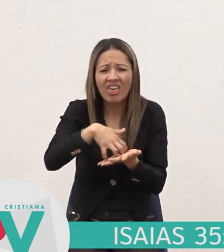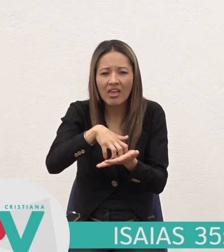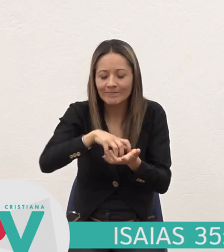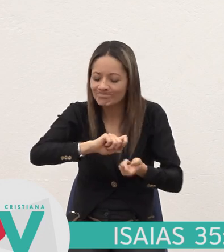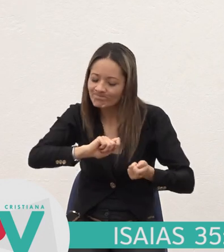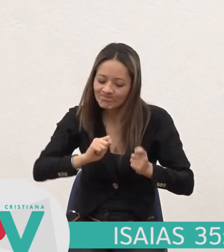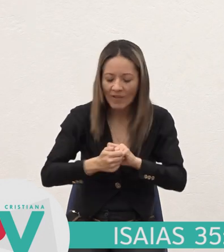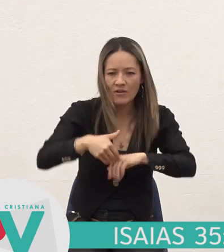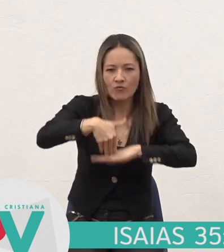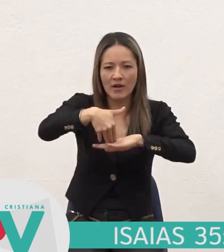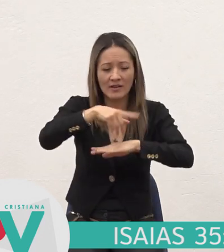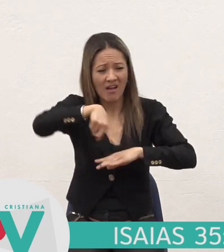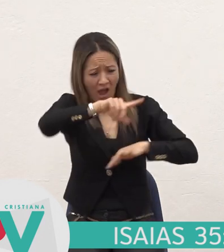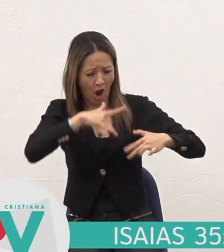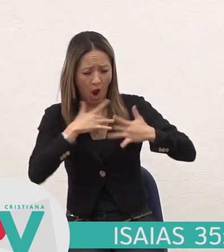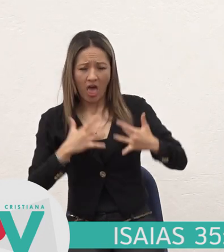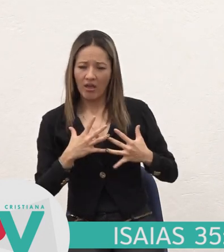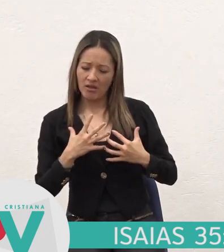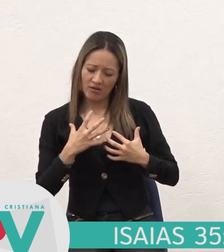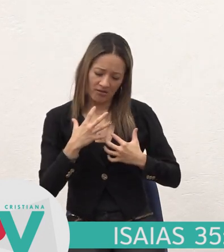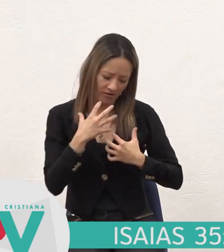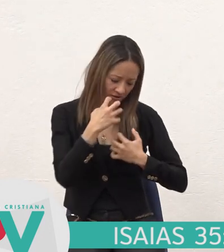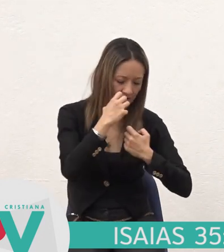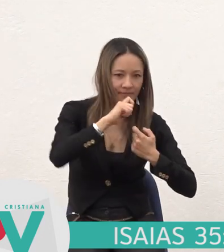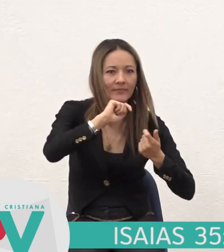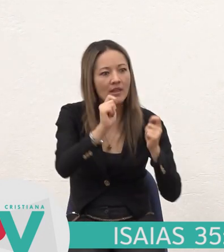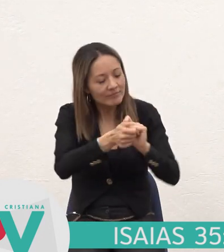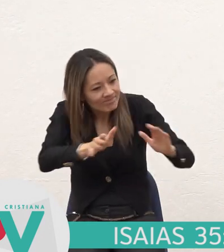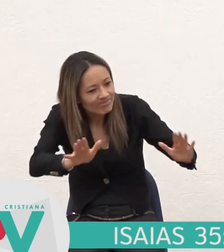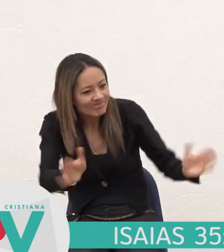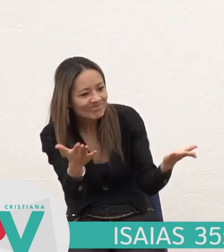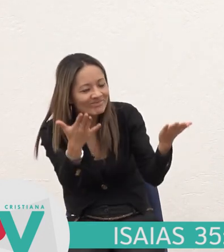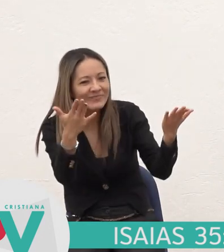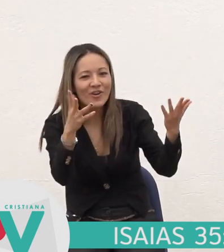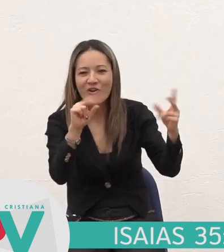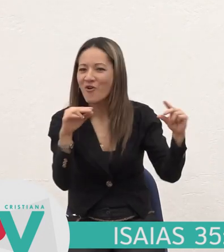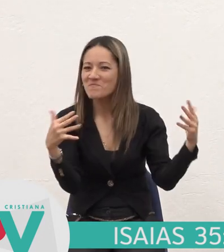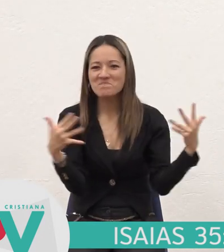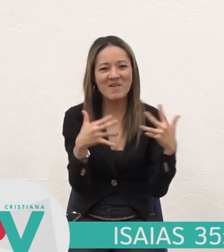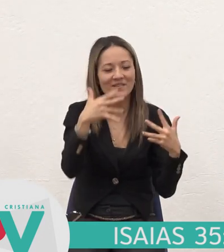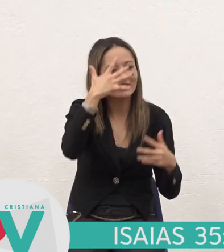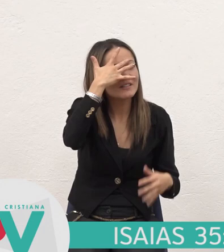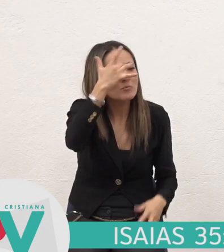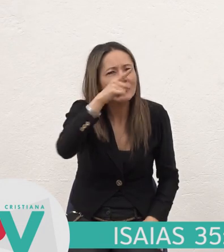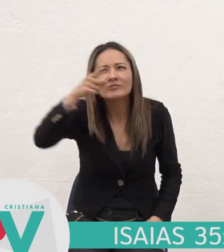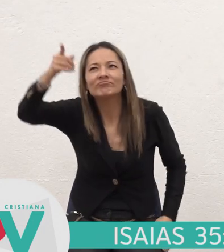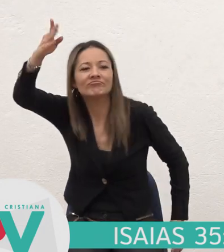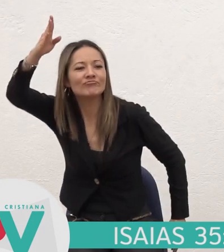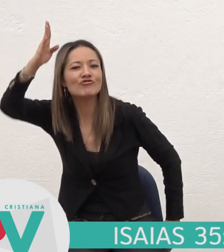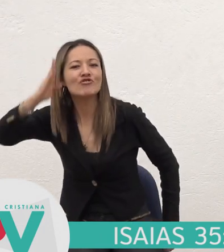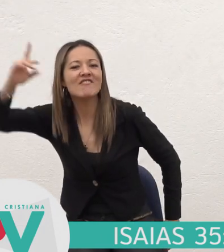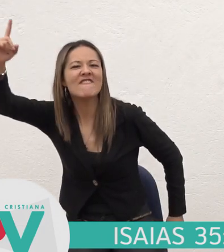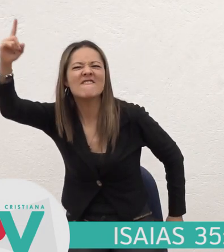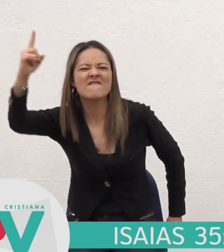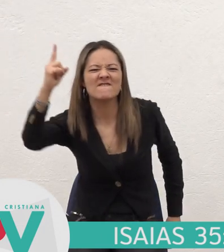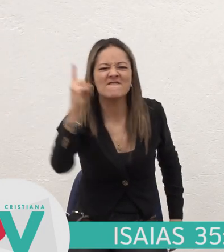Esforzados No temáis Porque He aquí Vuestro Dios Viene con retribución